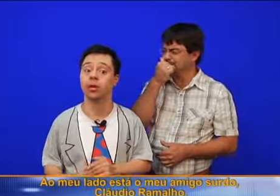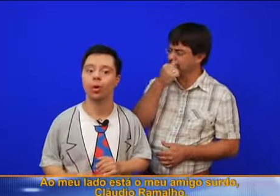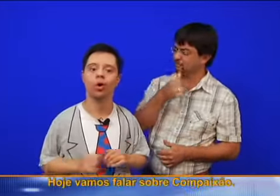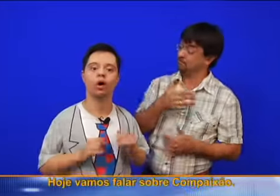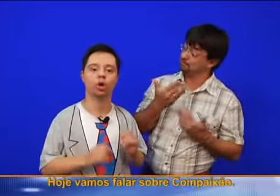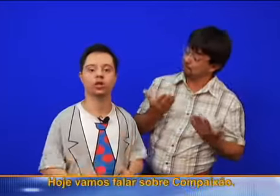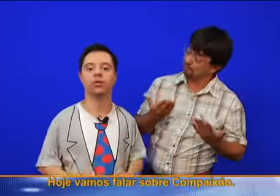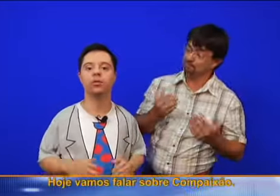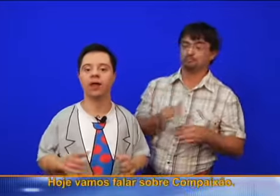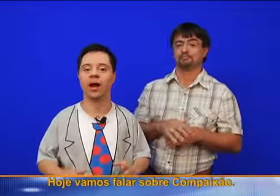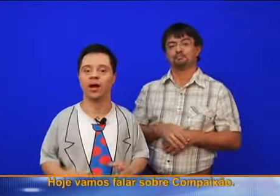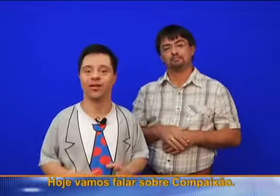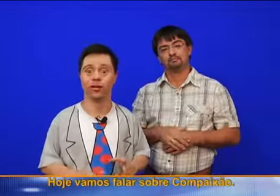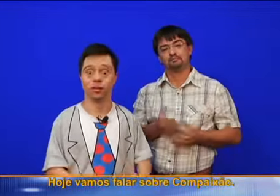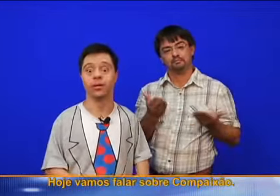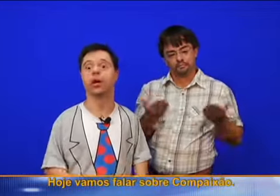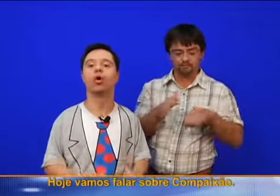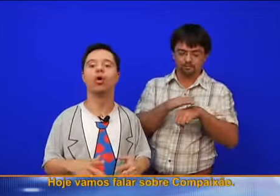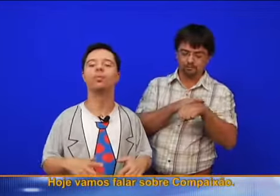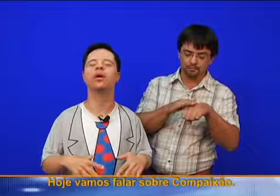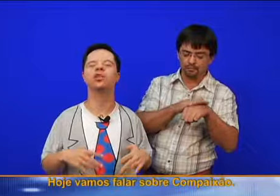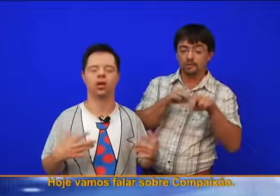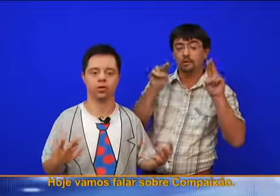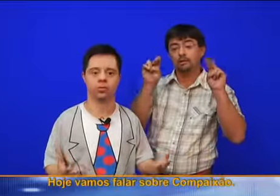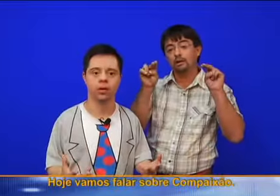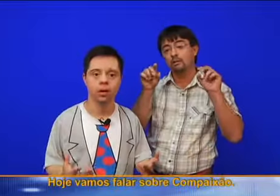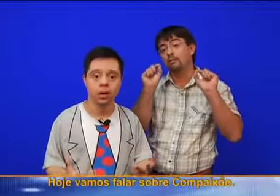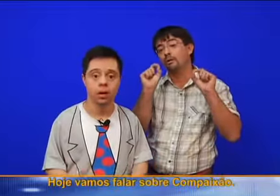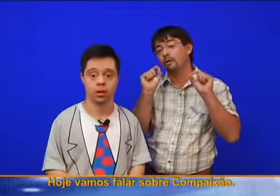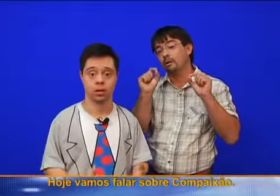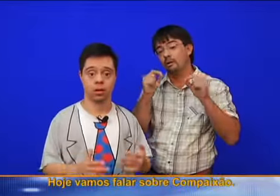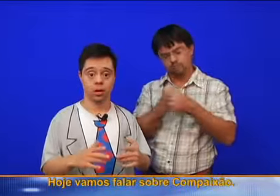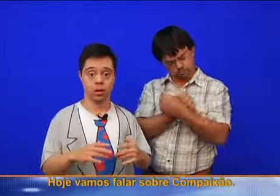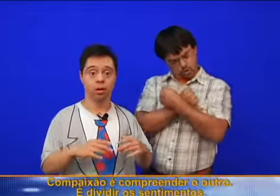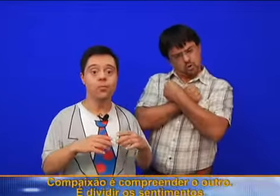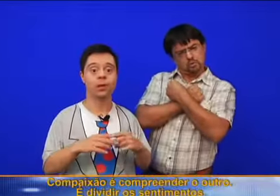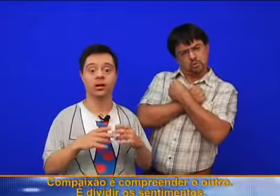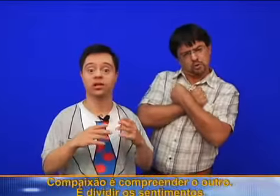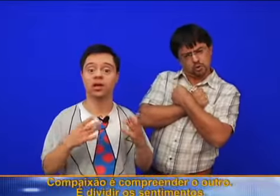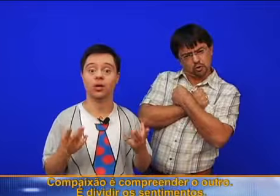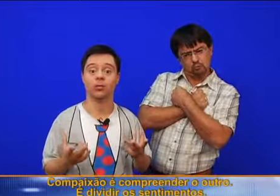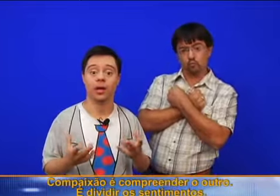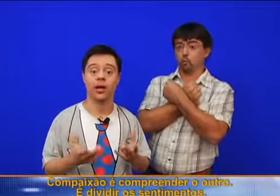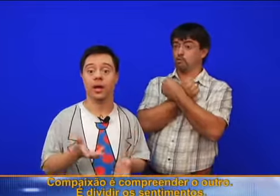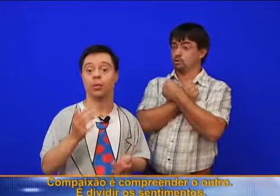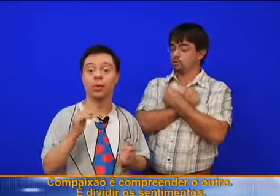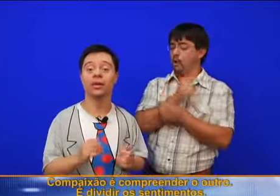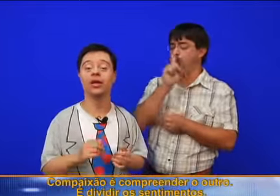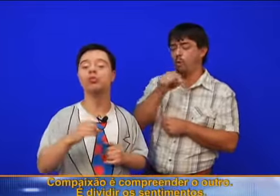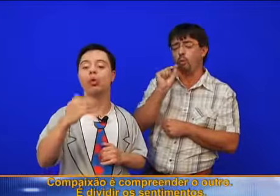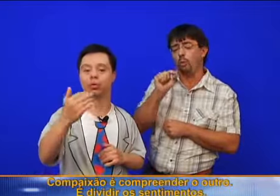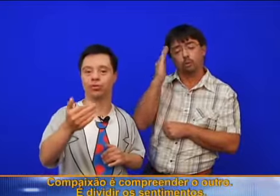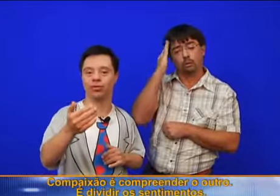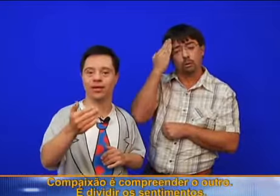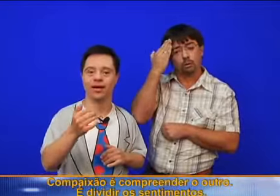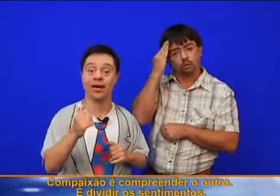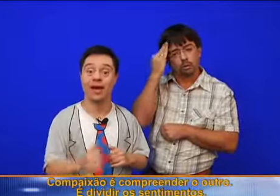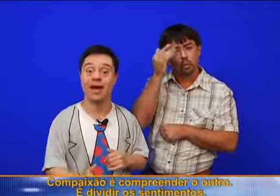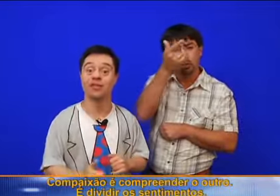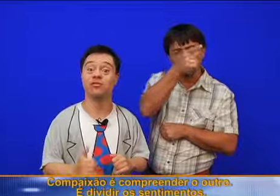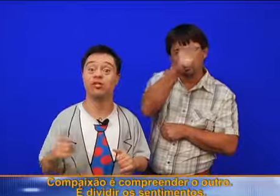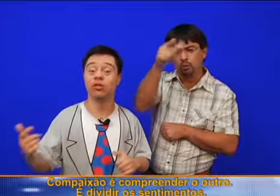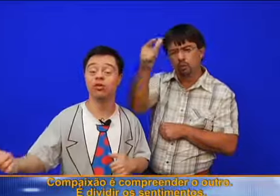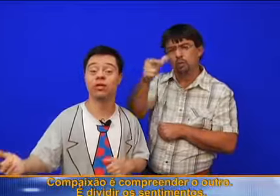Ramalho. Hoje vamos falar sobre compaixão. Compaixão é compreender o outro,